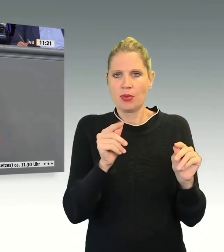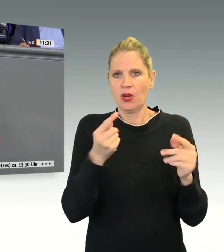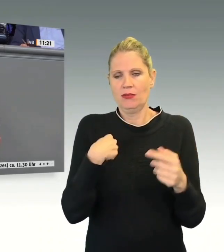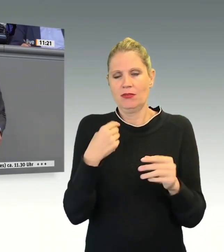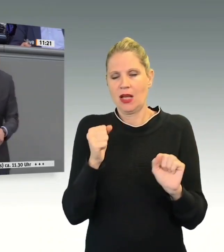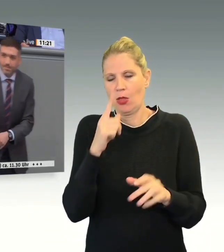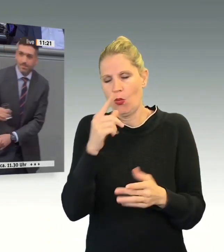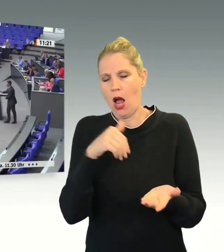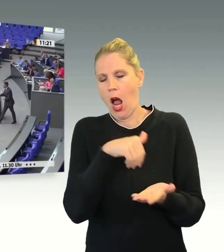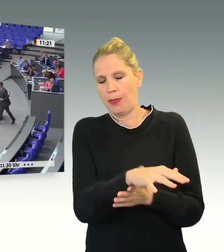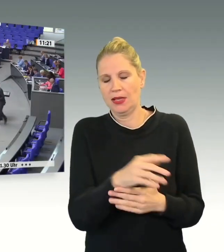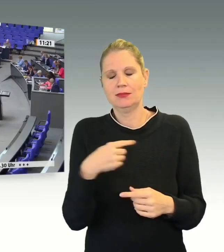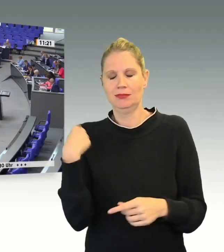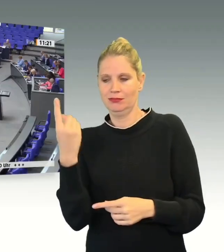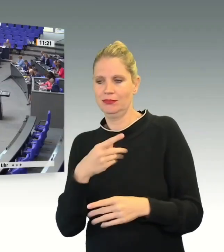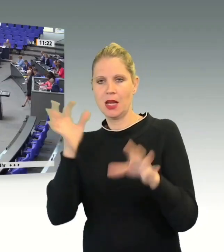Aufmerksamkeit.